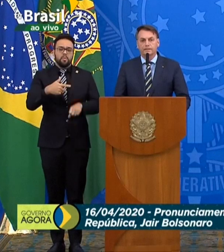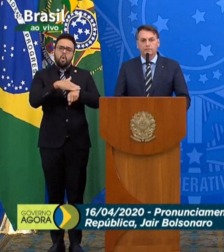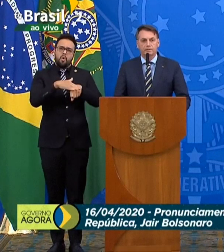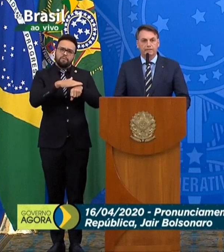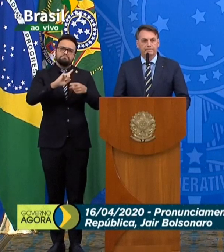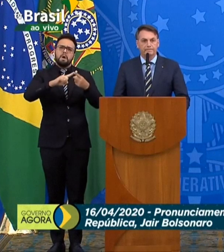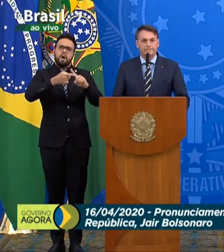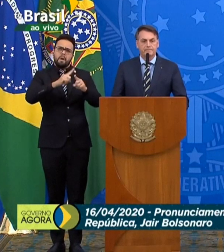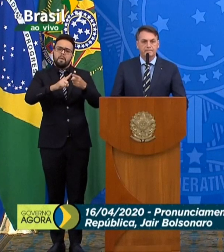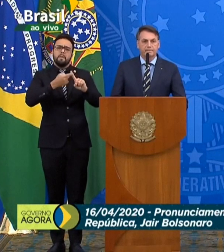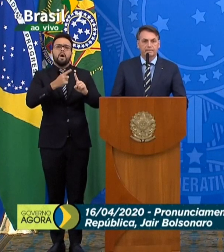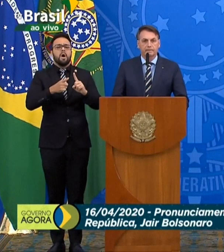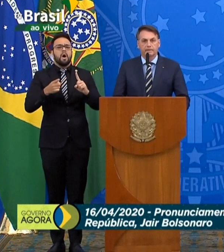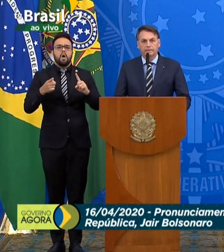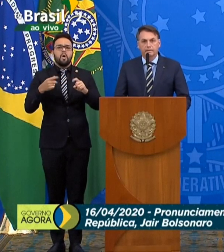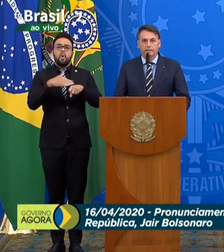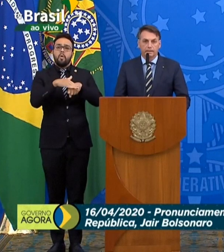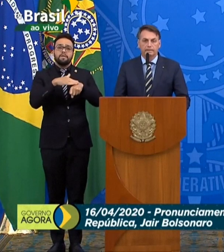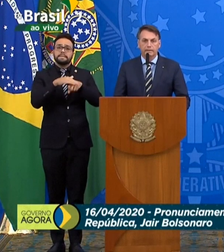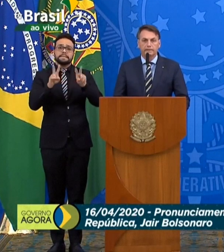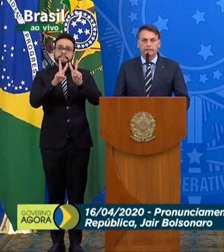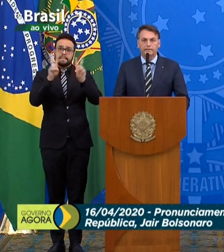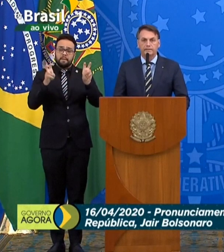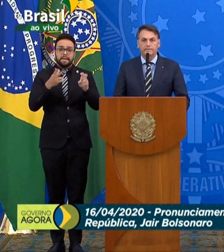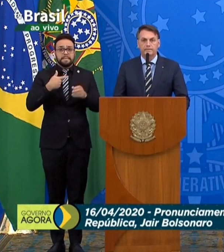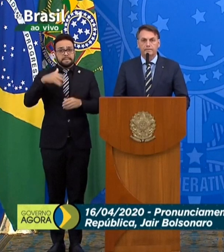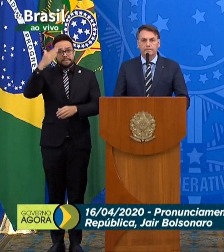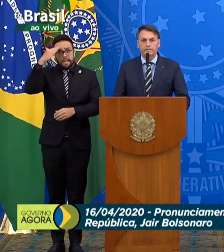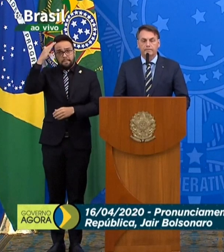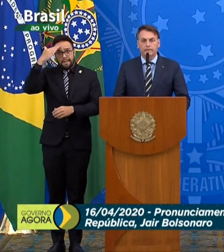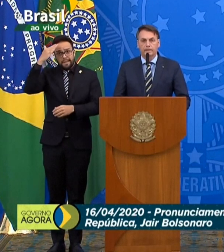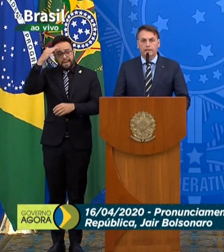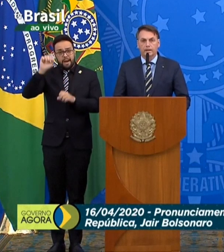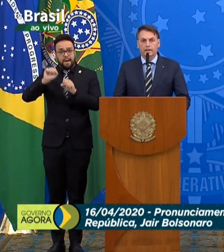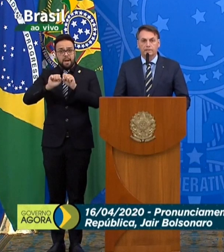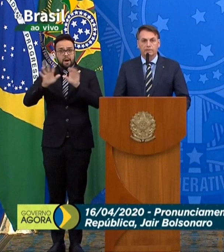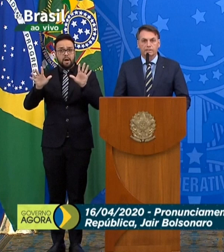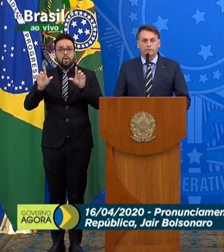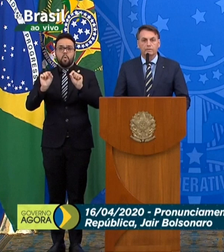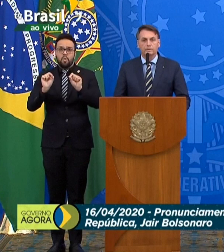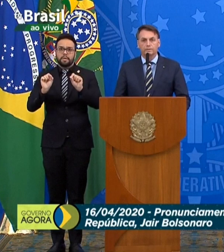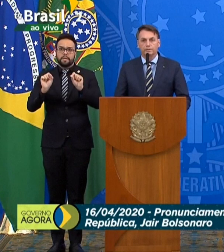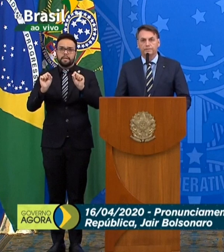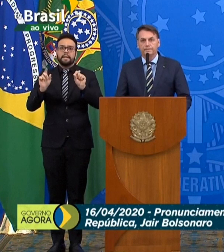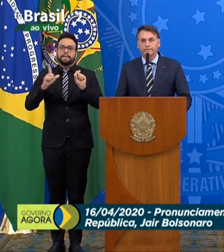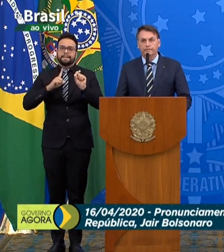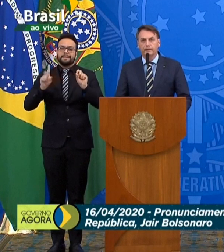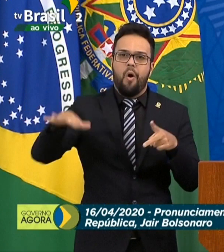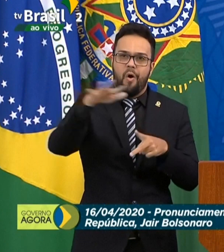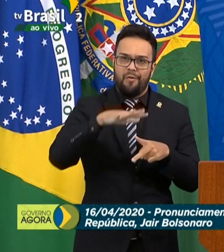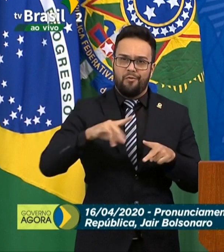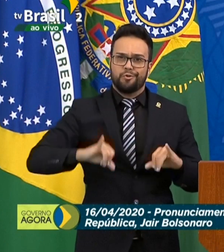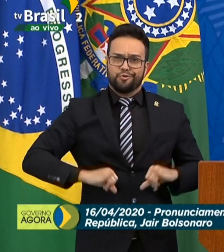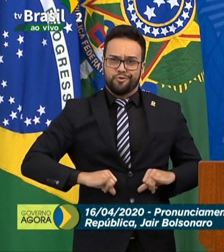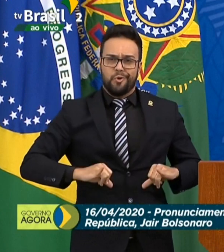Fazer com que ele entendesse a situação como um todo.